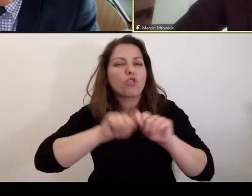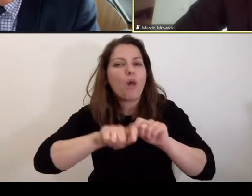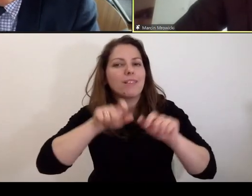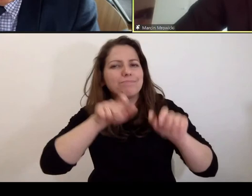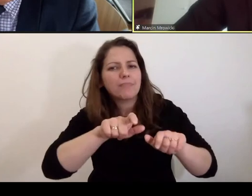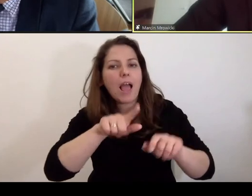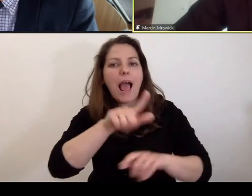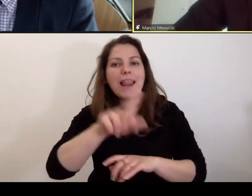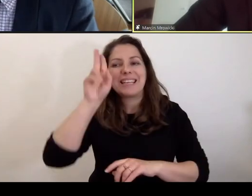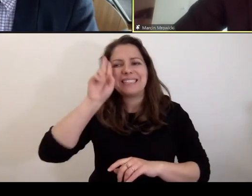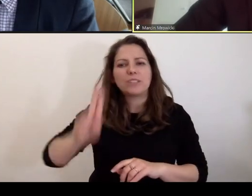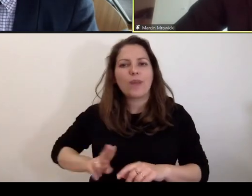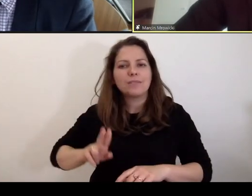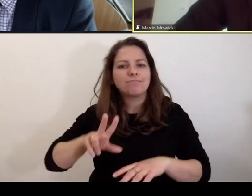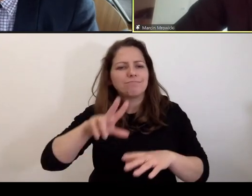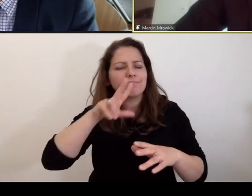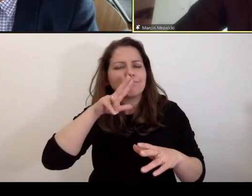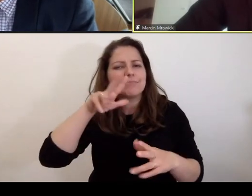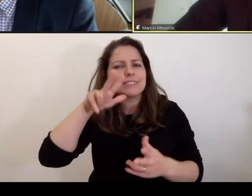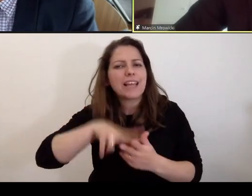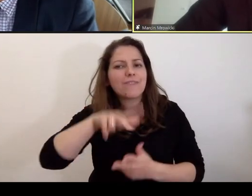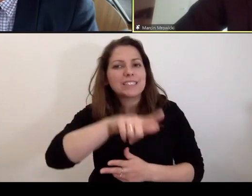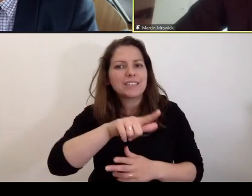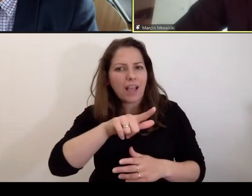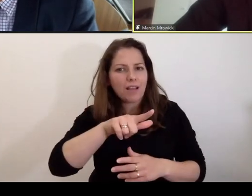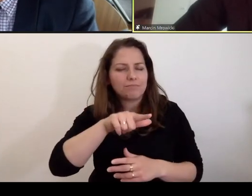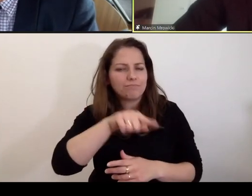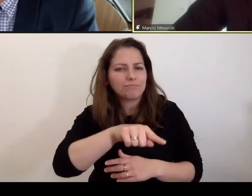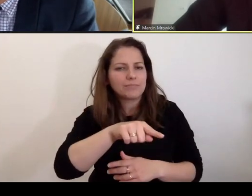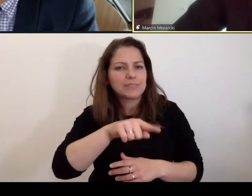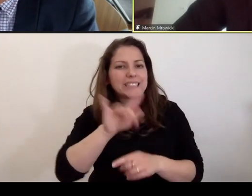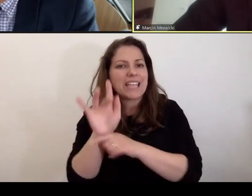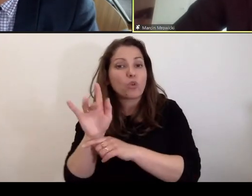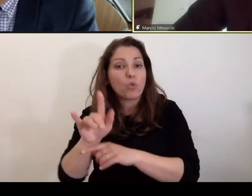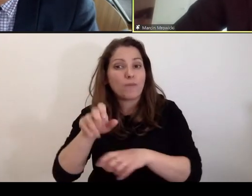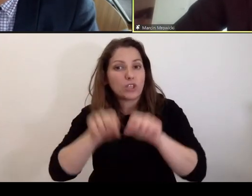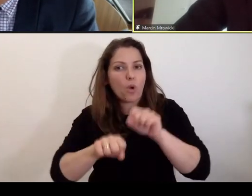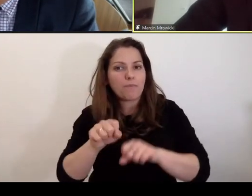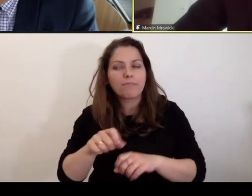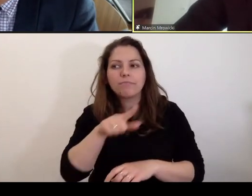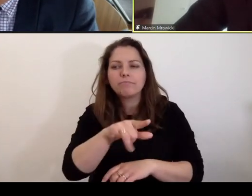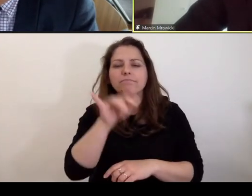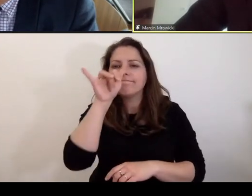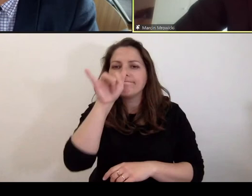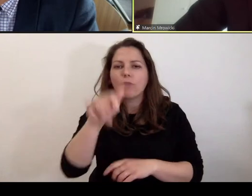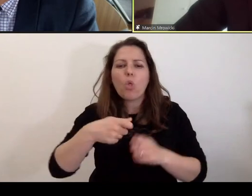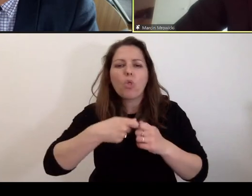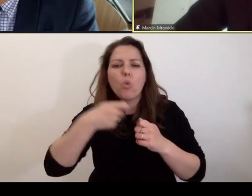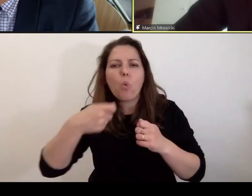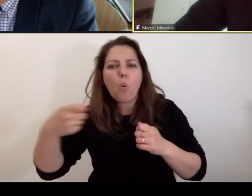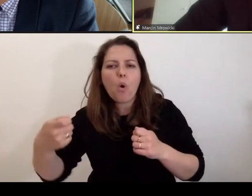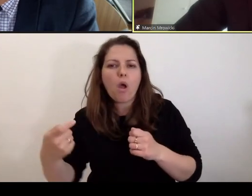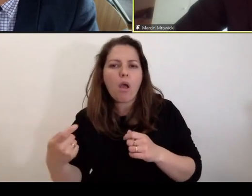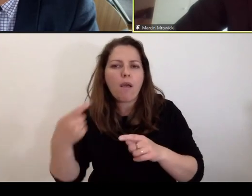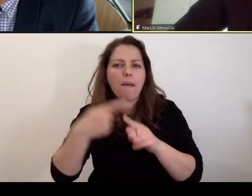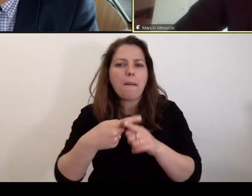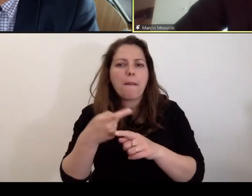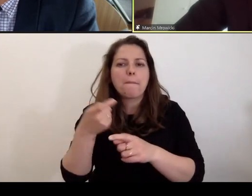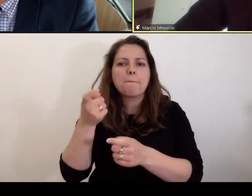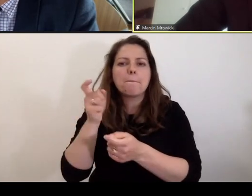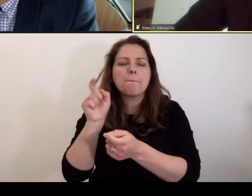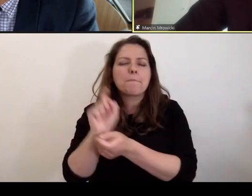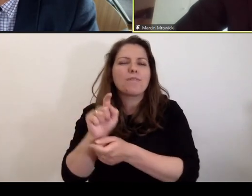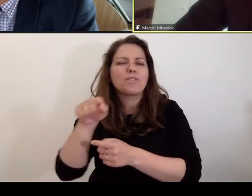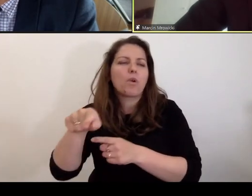instytucja zatwierdzenia zarzutów przez sąd w sytuacji, która uniemożliwiałaby długotrwałe prowadzenie przeciwko przeciwnikom